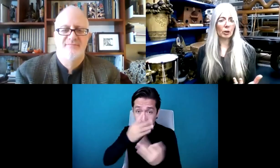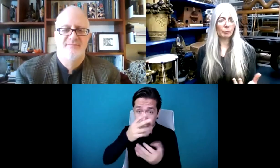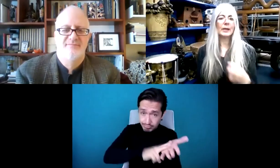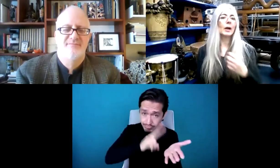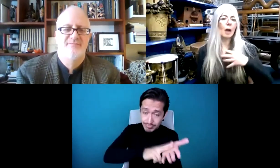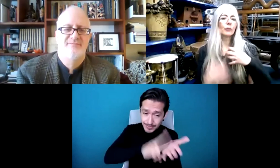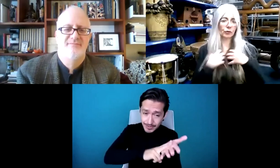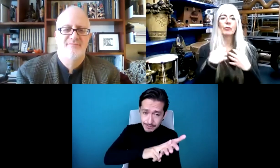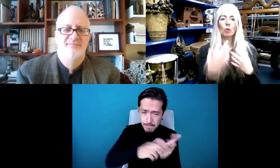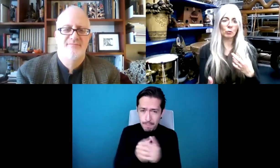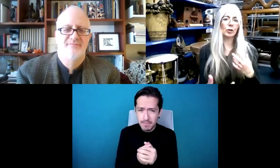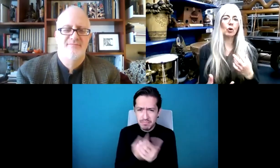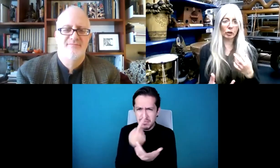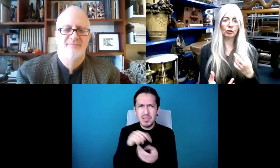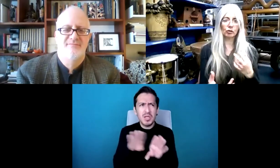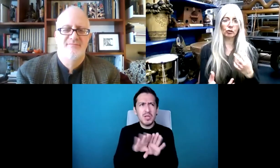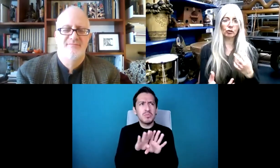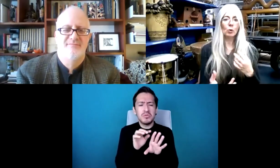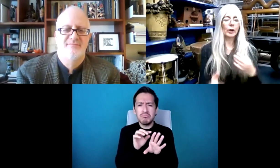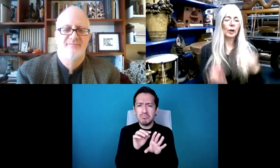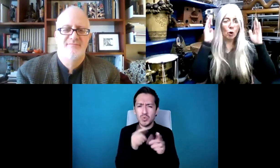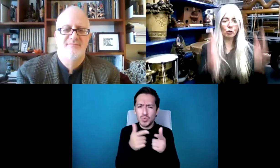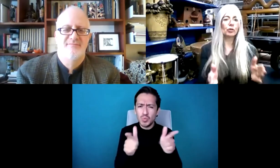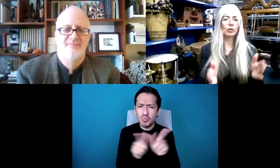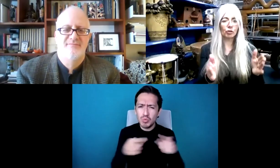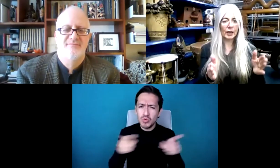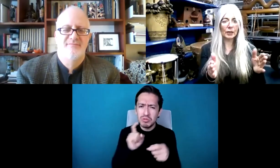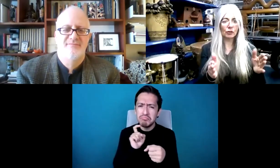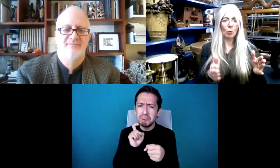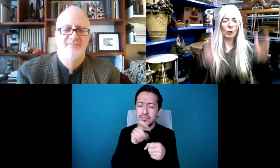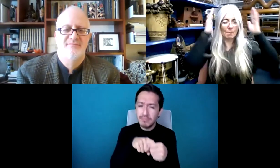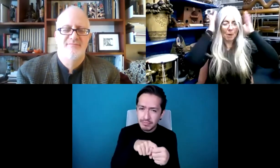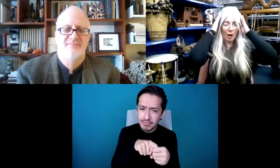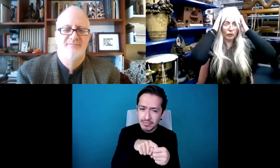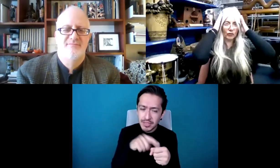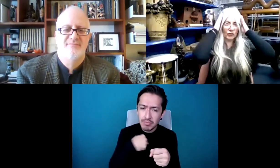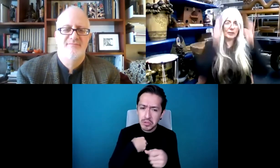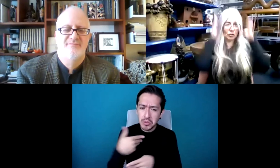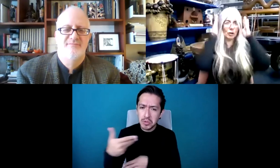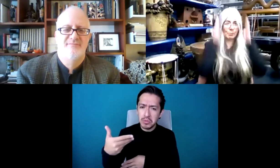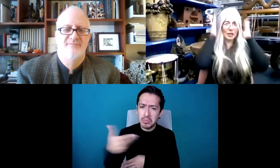Para mí no tiene sentido ir a una orquesta que se me pida participar